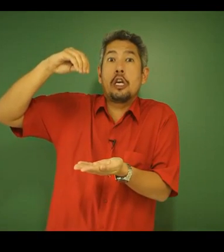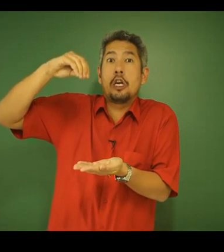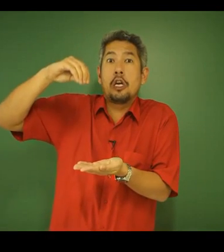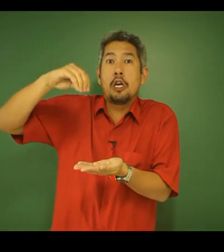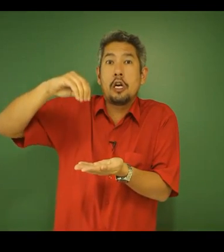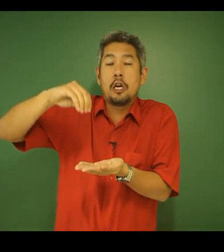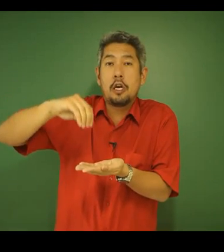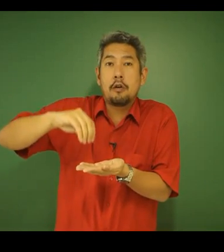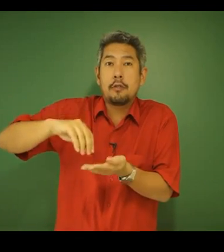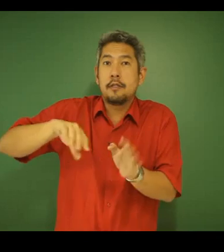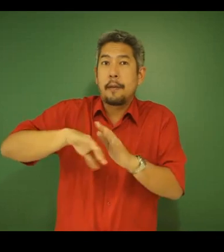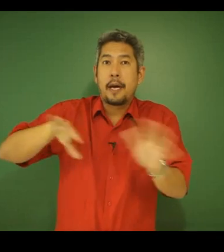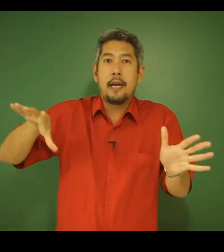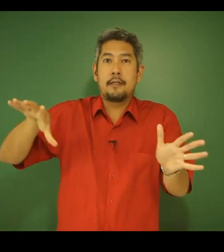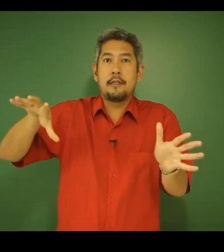desaparece.